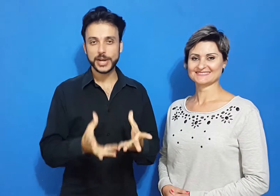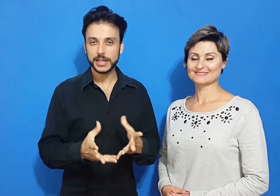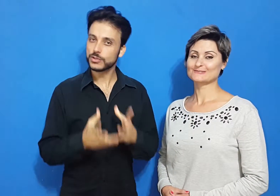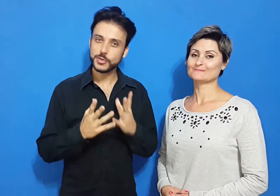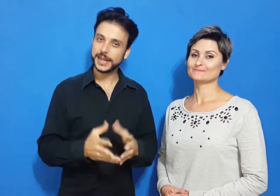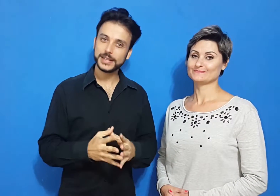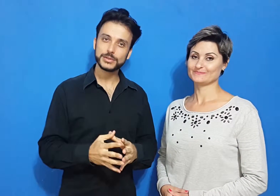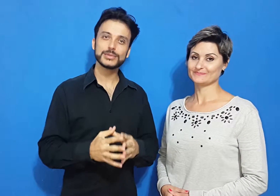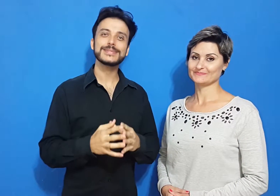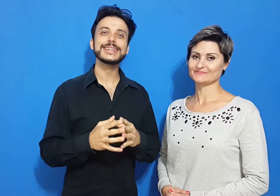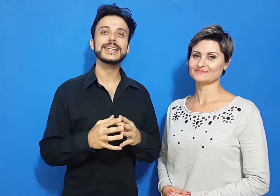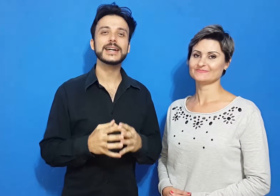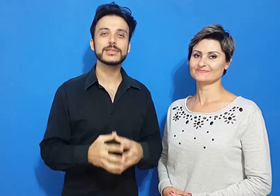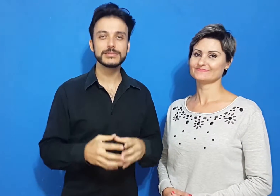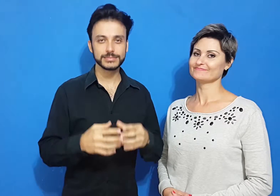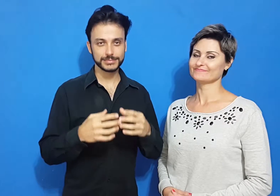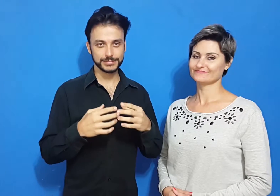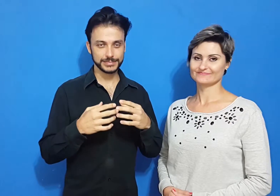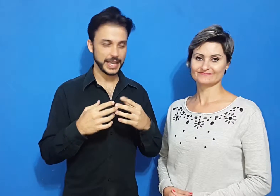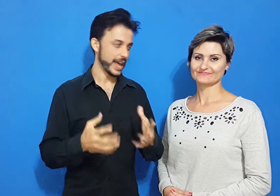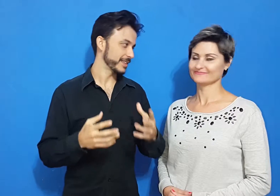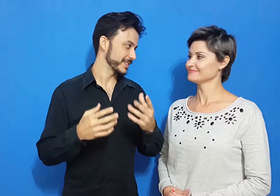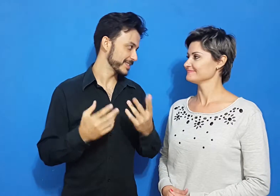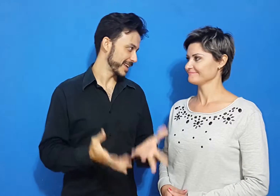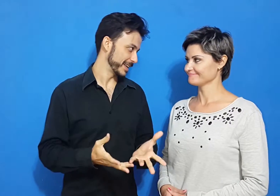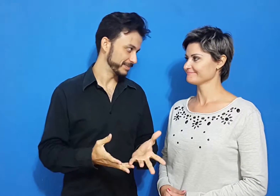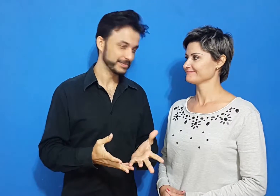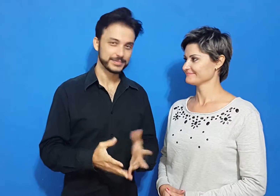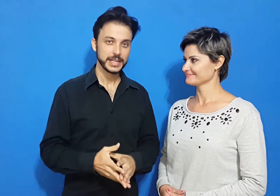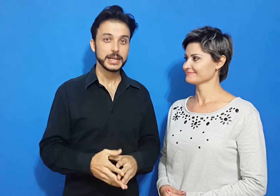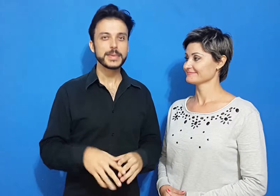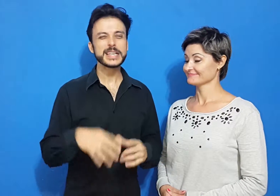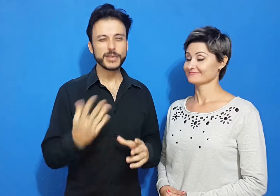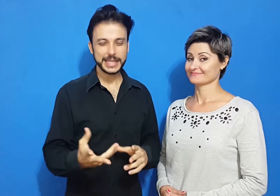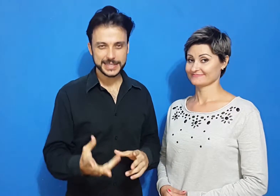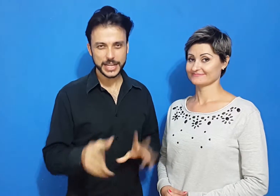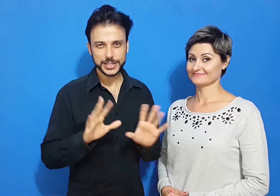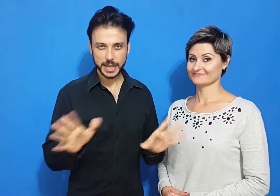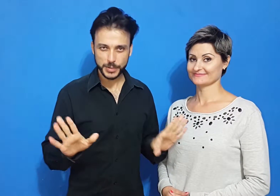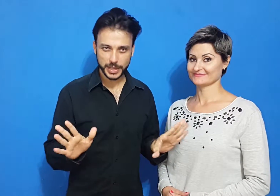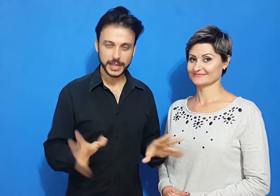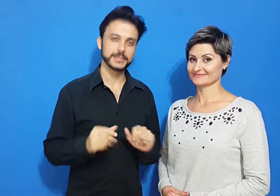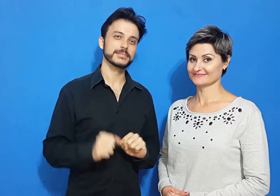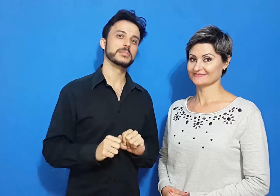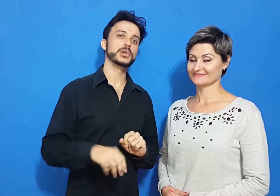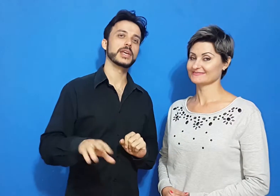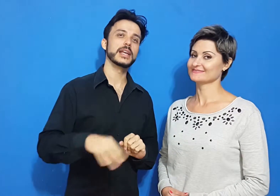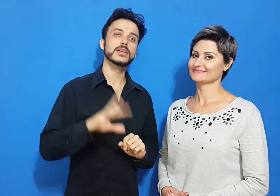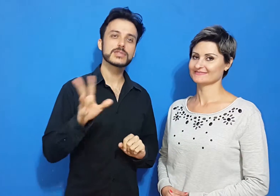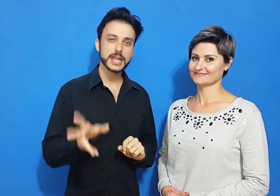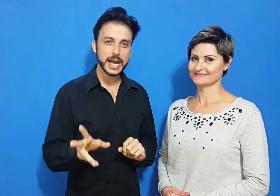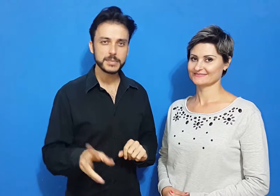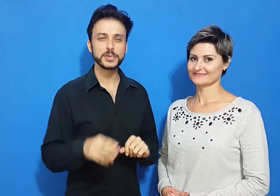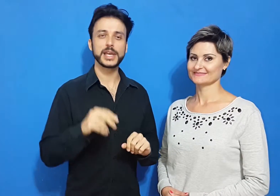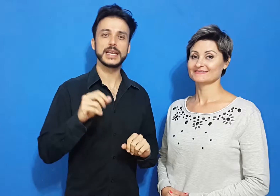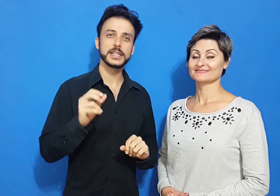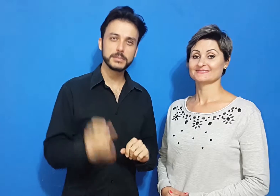namorado, o seu marido não quer dançar, mas ele não quer dançar, a sabe por quê? Porque ele não sabe, porque ele é